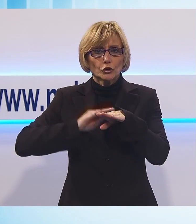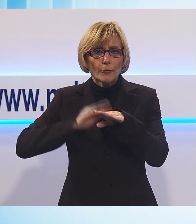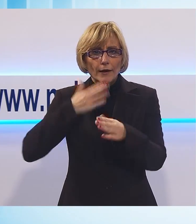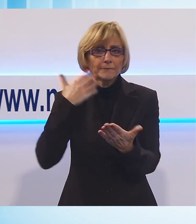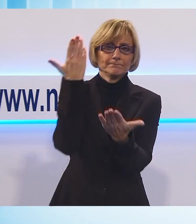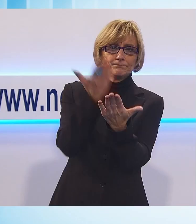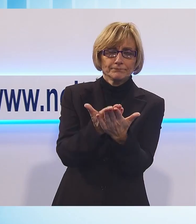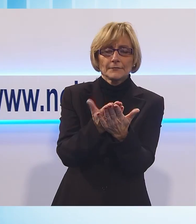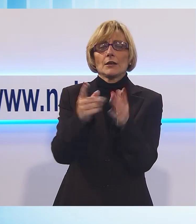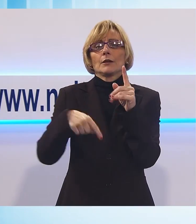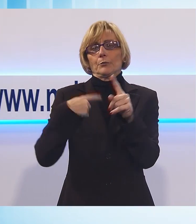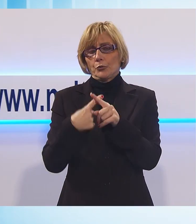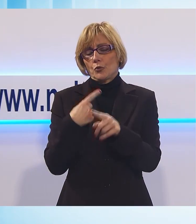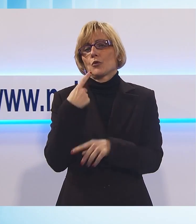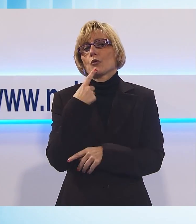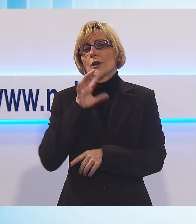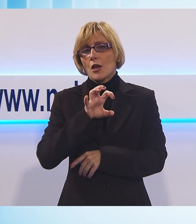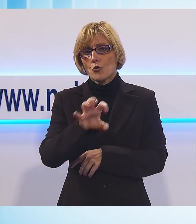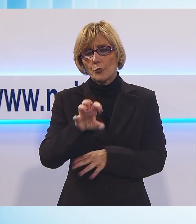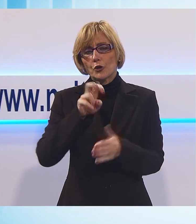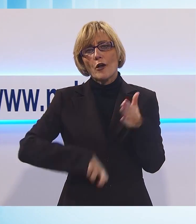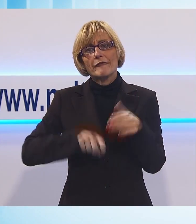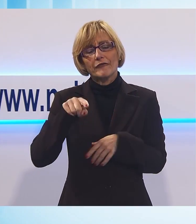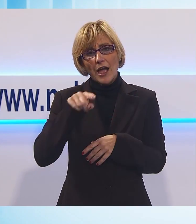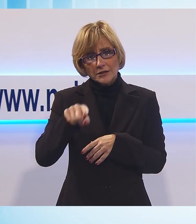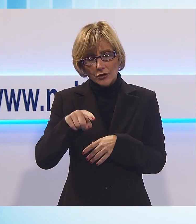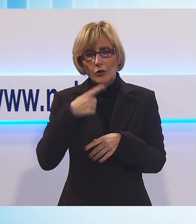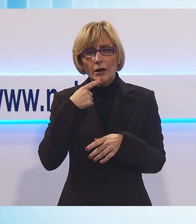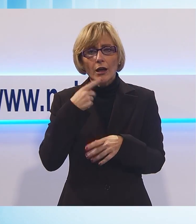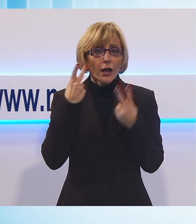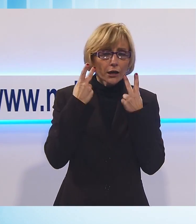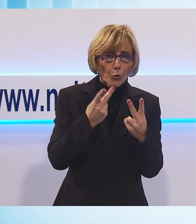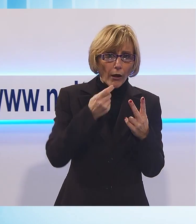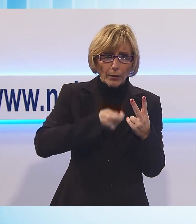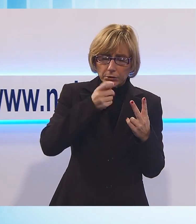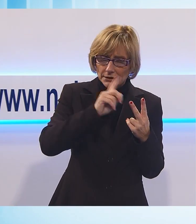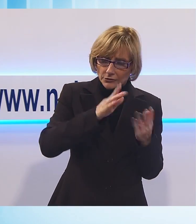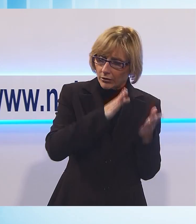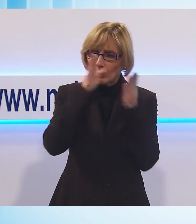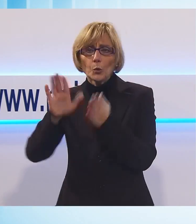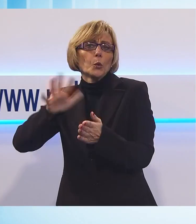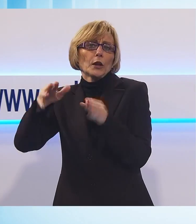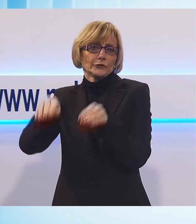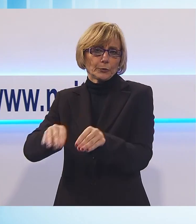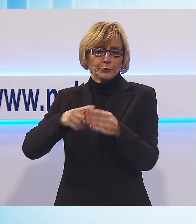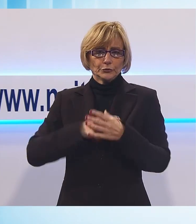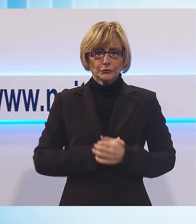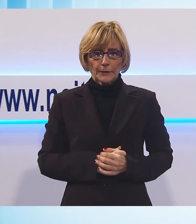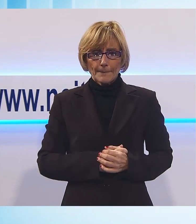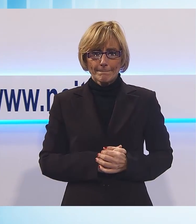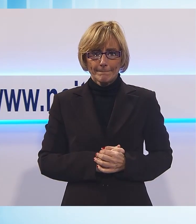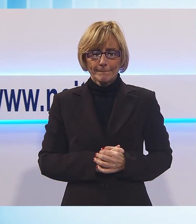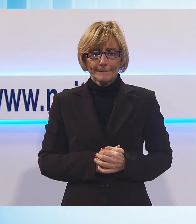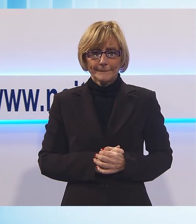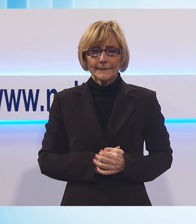recupero dell'inflazione sulle pensioni che ci sono. Ancora una